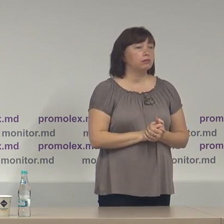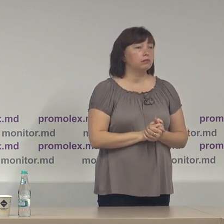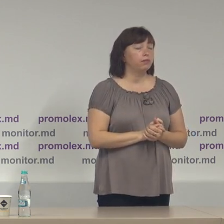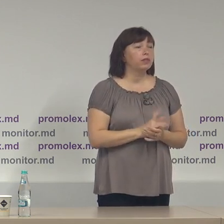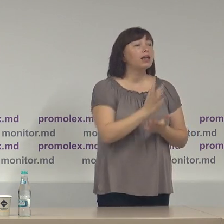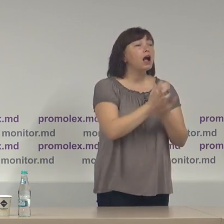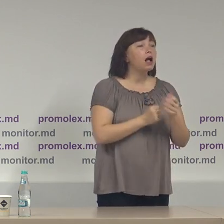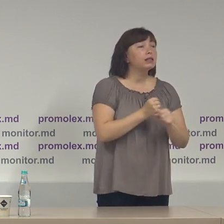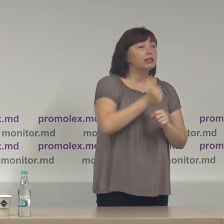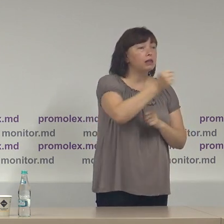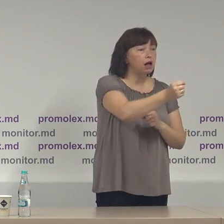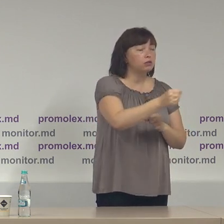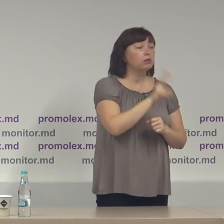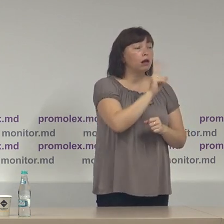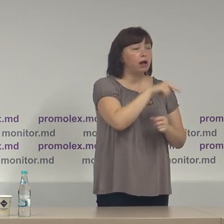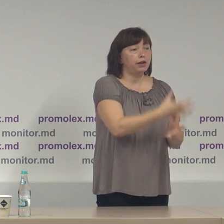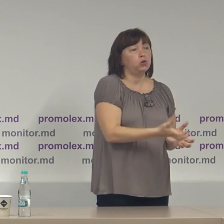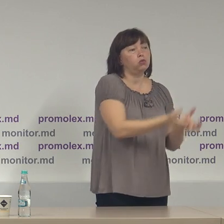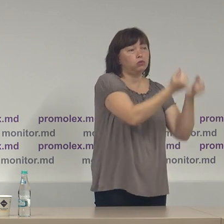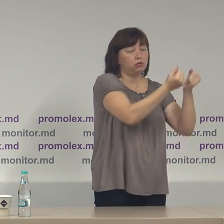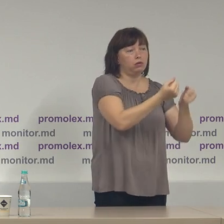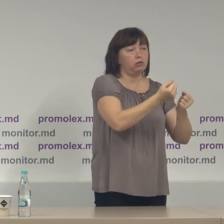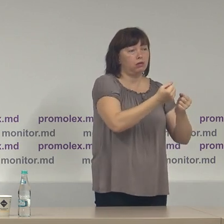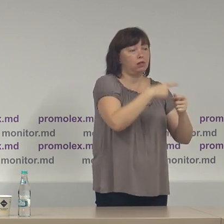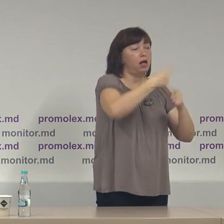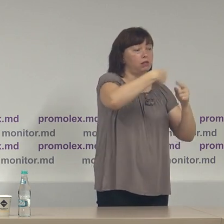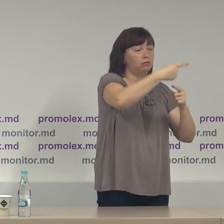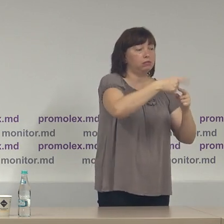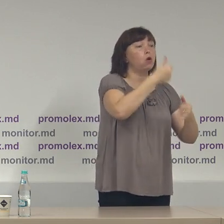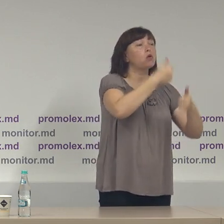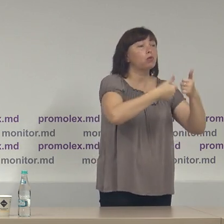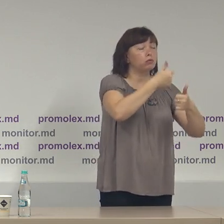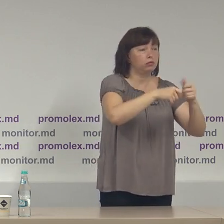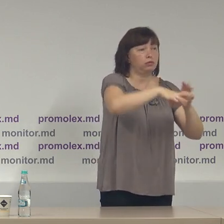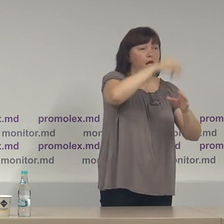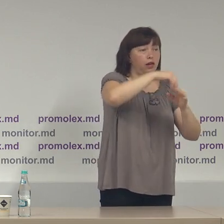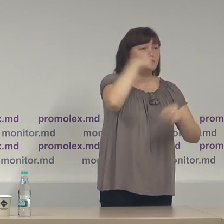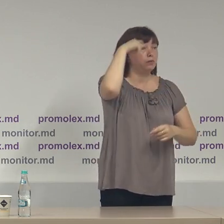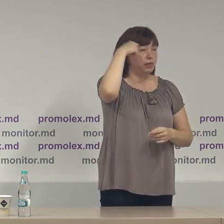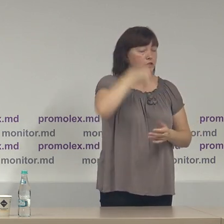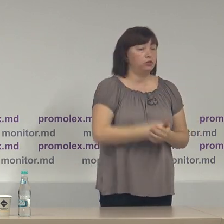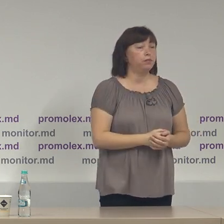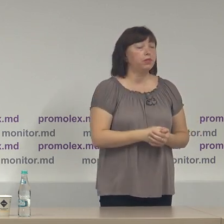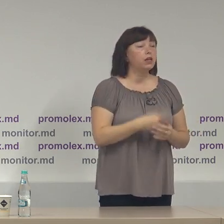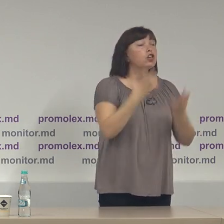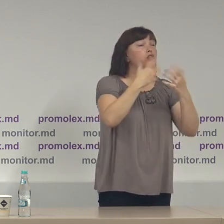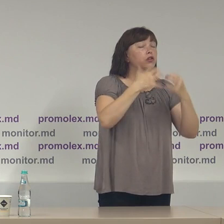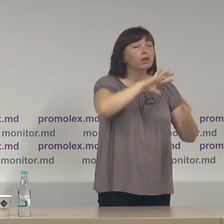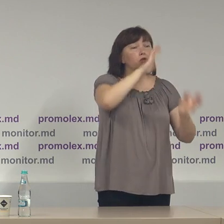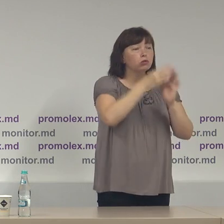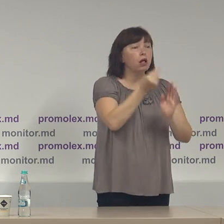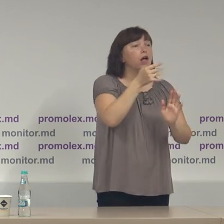candidaților pe care îi susțin la concursul prezidențial cifra totală a